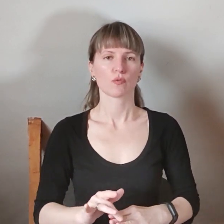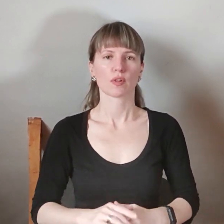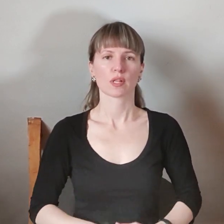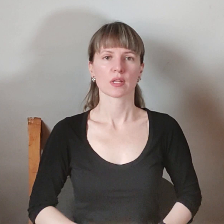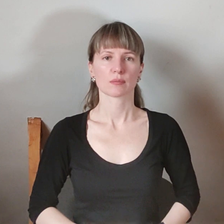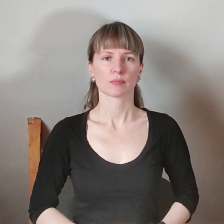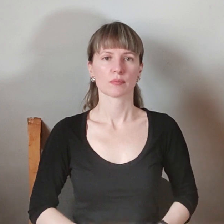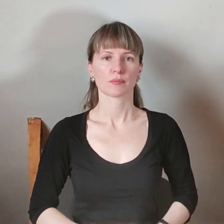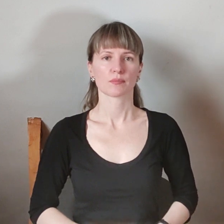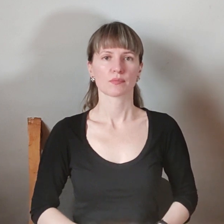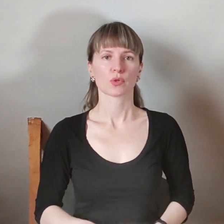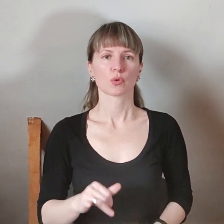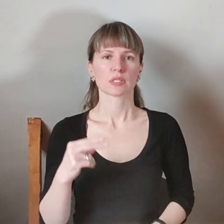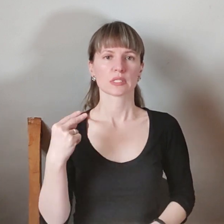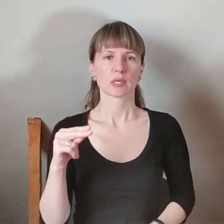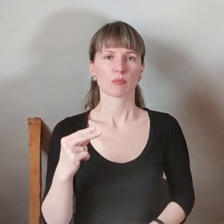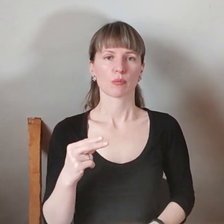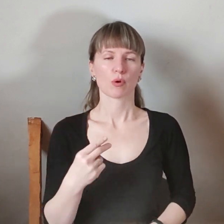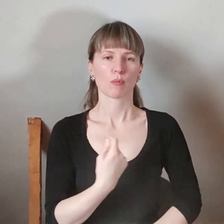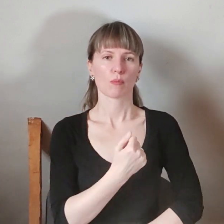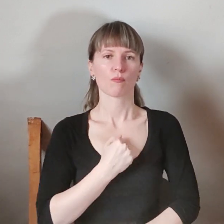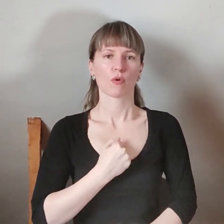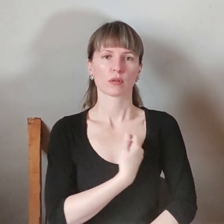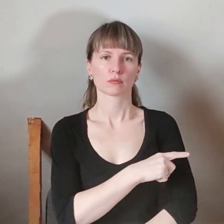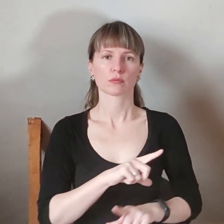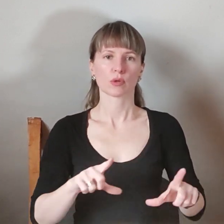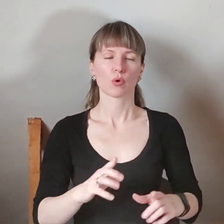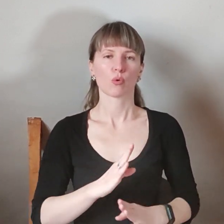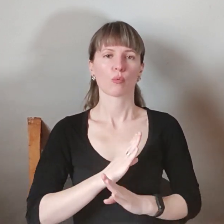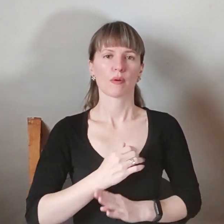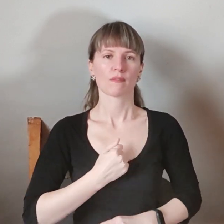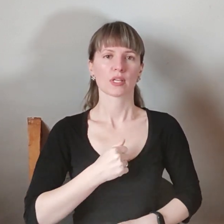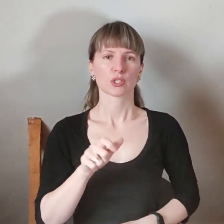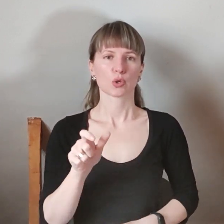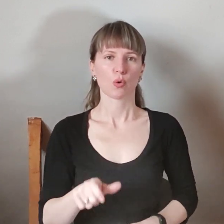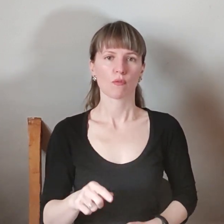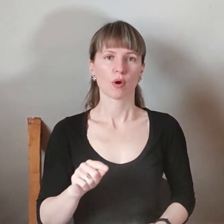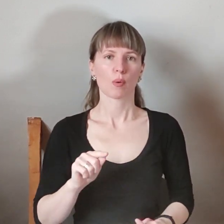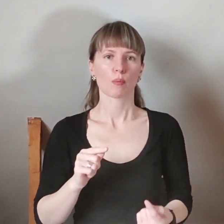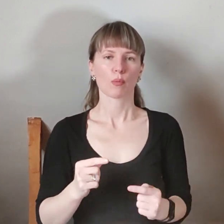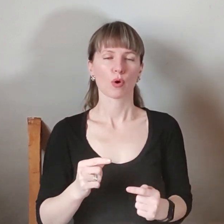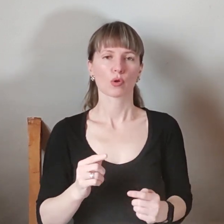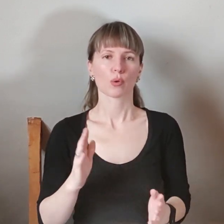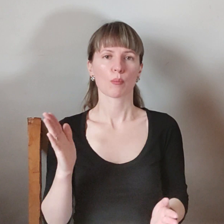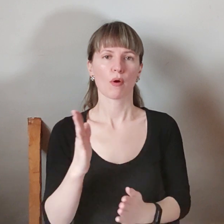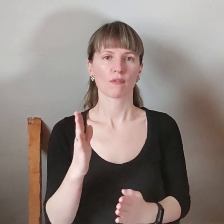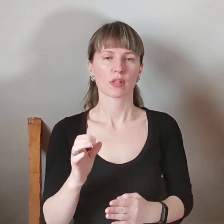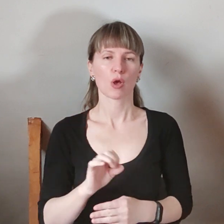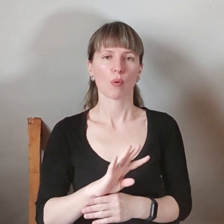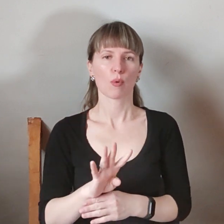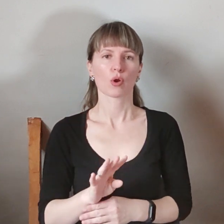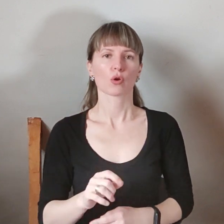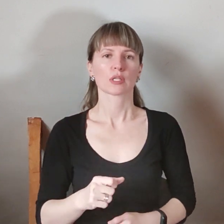У Запорізькому госпіталі померла Бердянська військова протиповітряної оборони Збройних сил України.